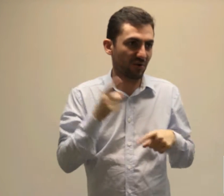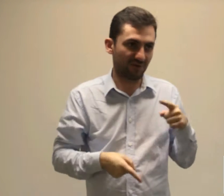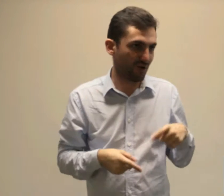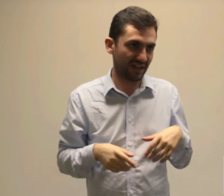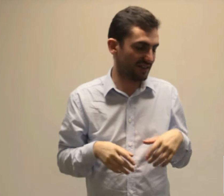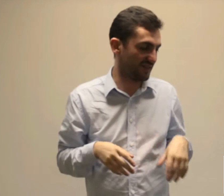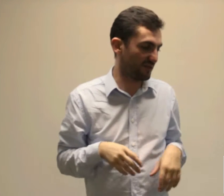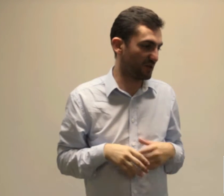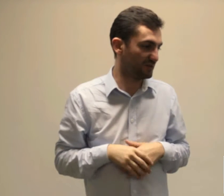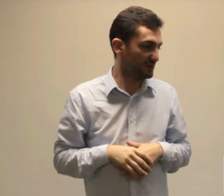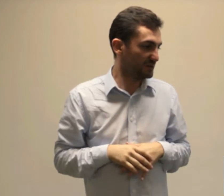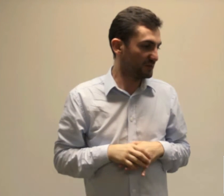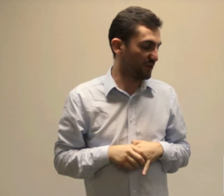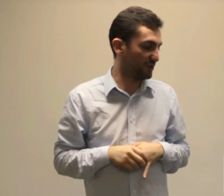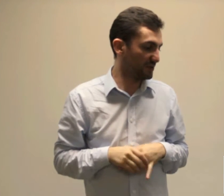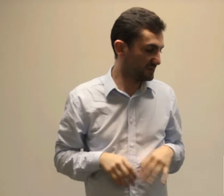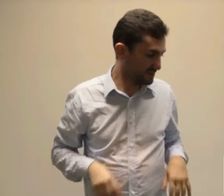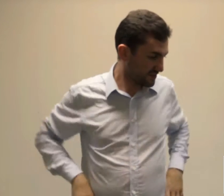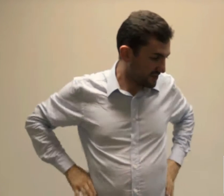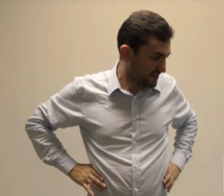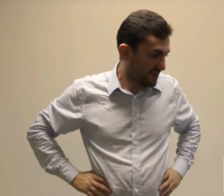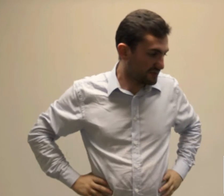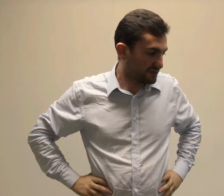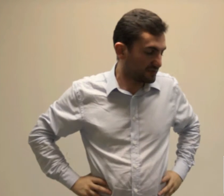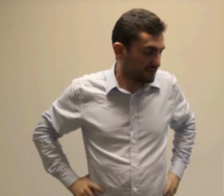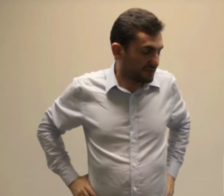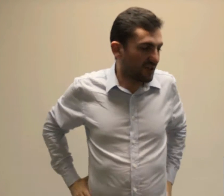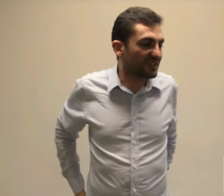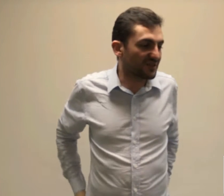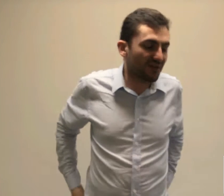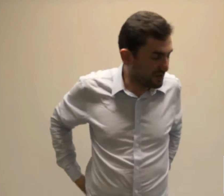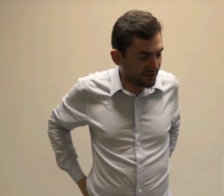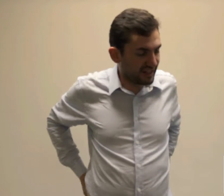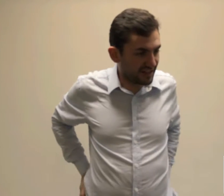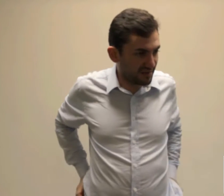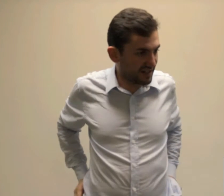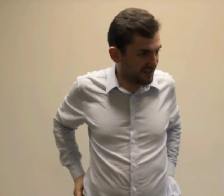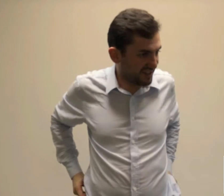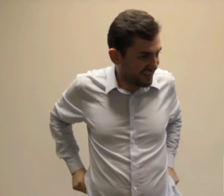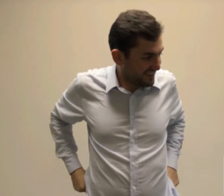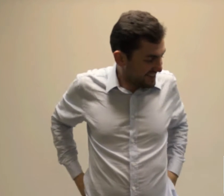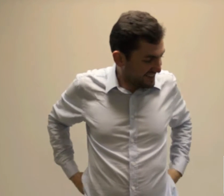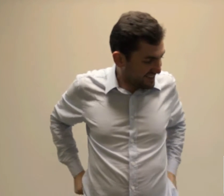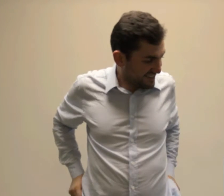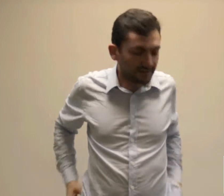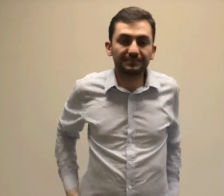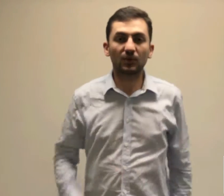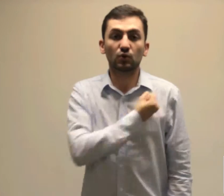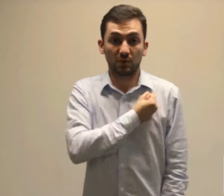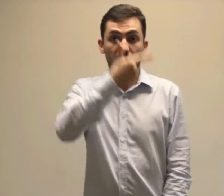unidades, garantindo a participação popular por meio de conselho gestor com fundo orçamentário próprio e fomentar